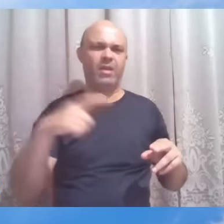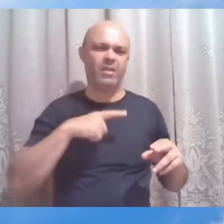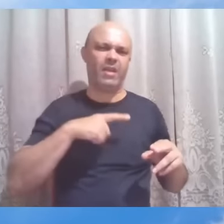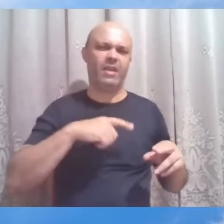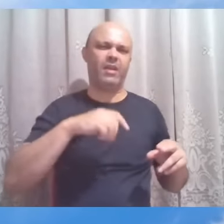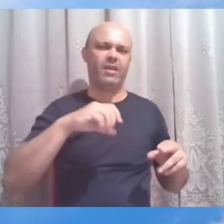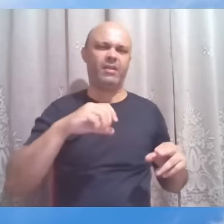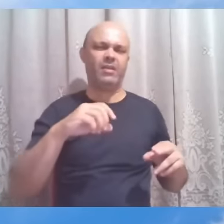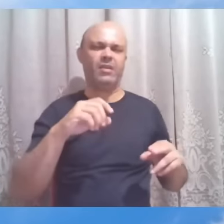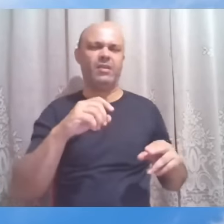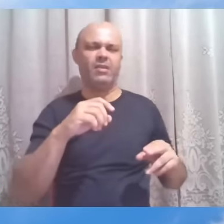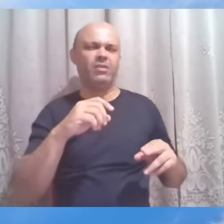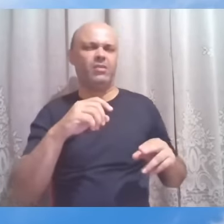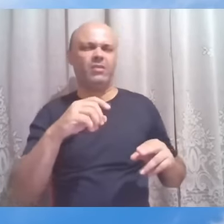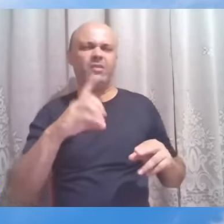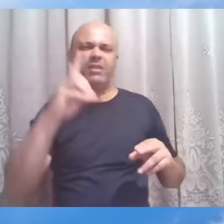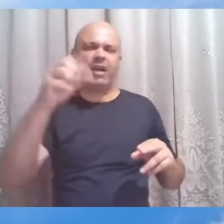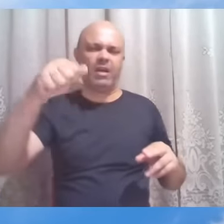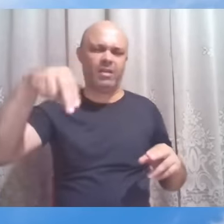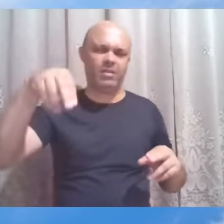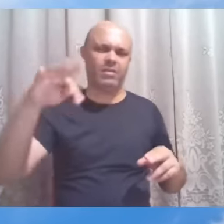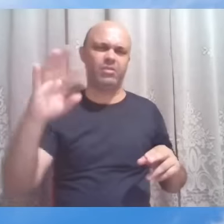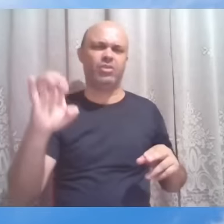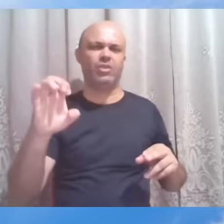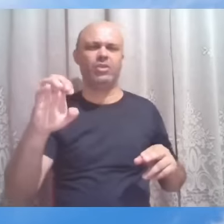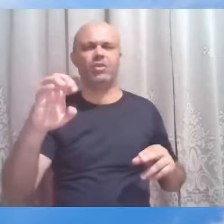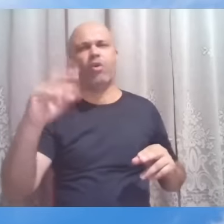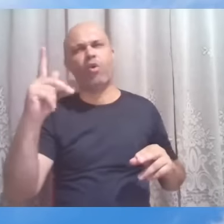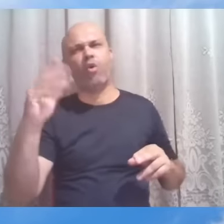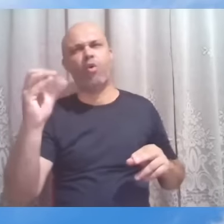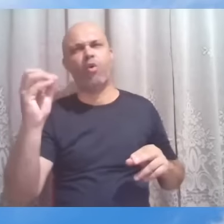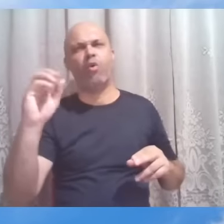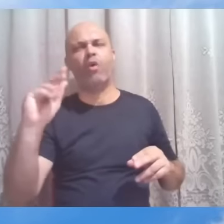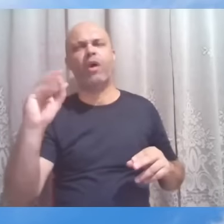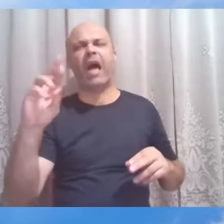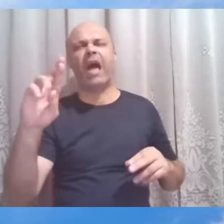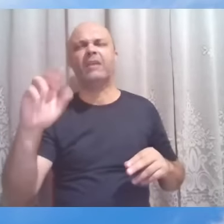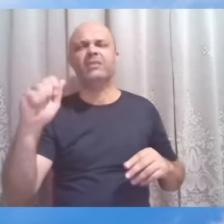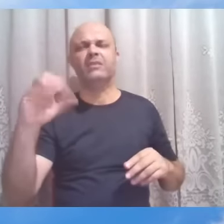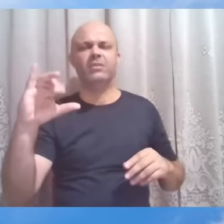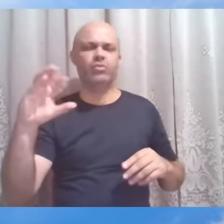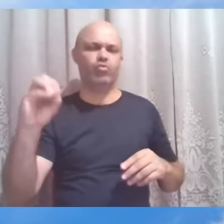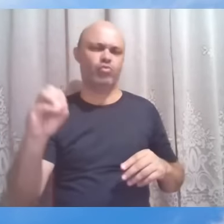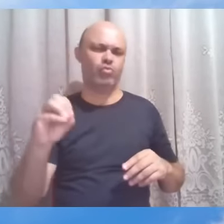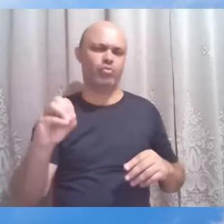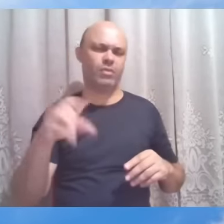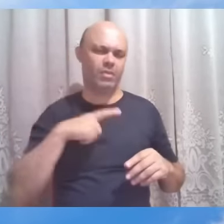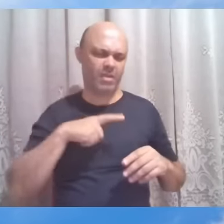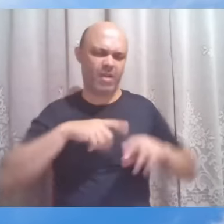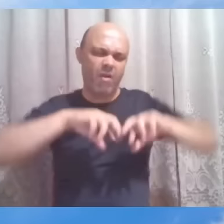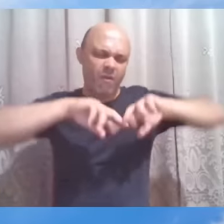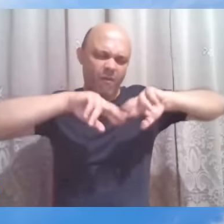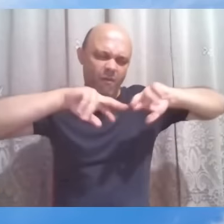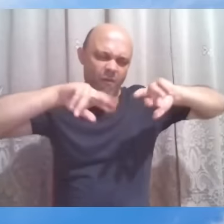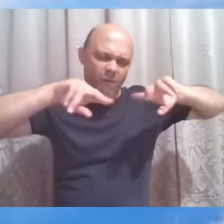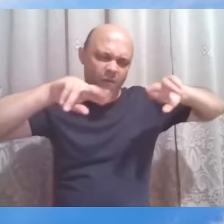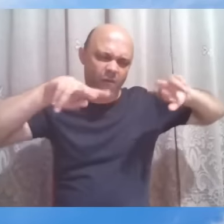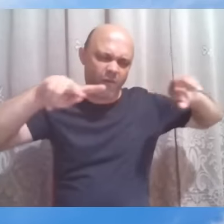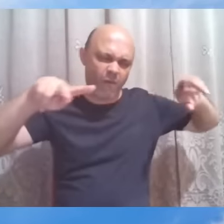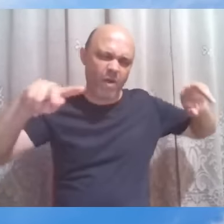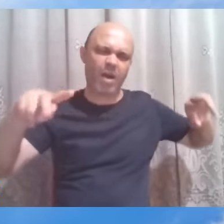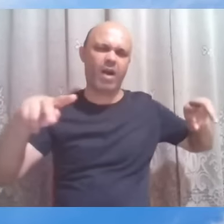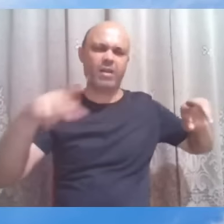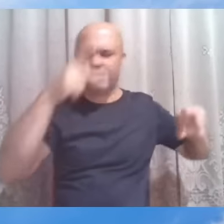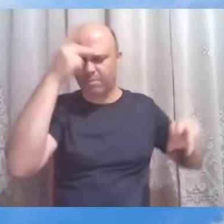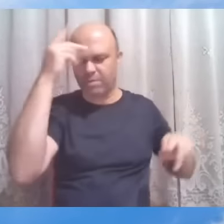de outros que poderíamos citar, Horácio, Virgílio e outros, temos lá personagens muito conhecidos cujos nomes